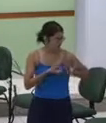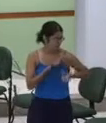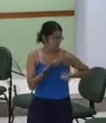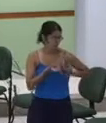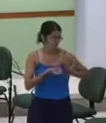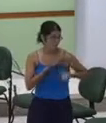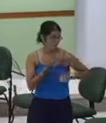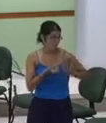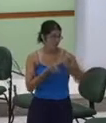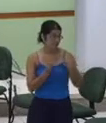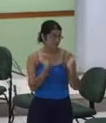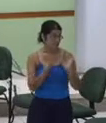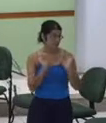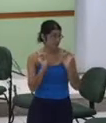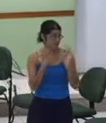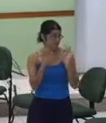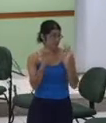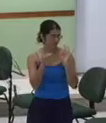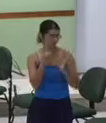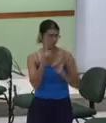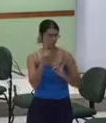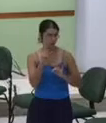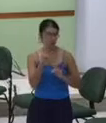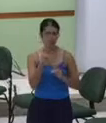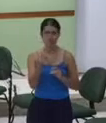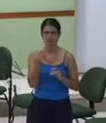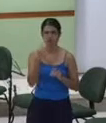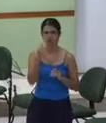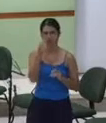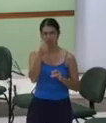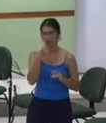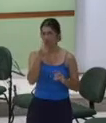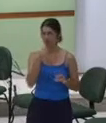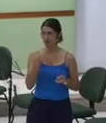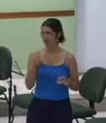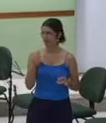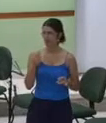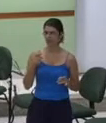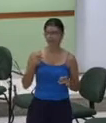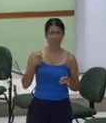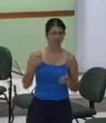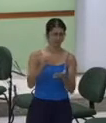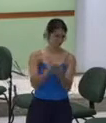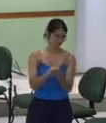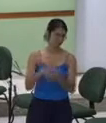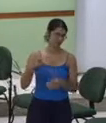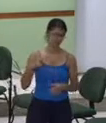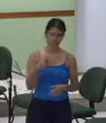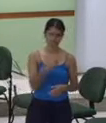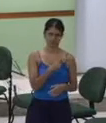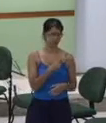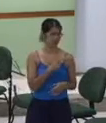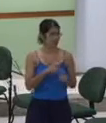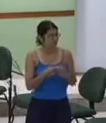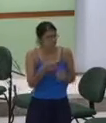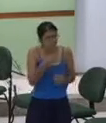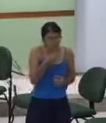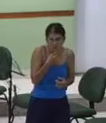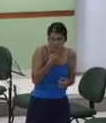esposa de pastor. E eu fiquei triste, porque as poesias que eu achava, ou eram lamentos, ou